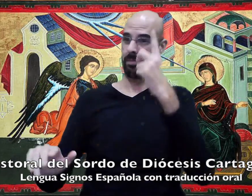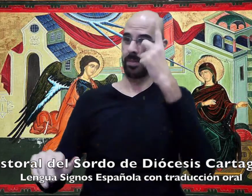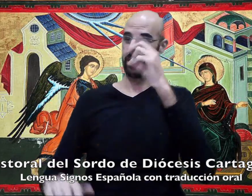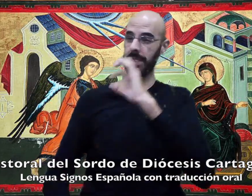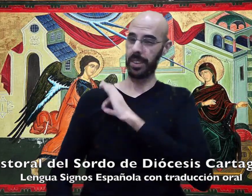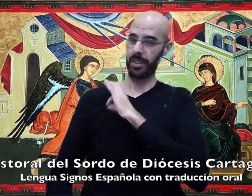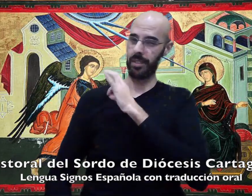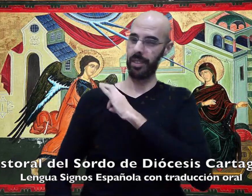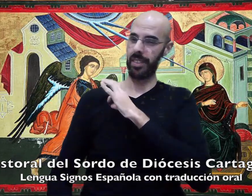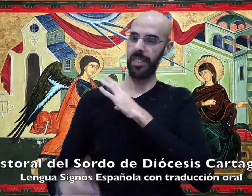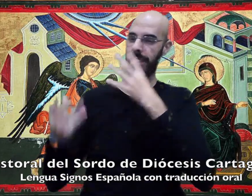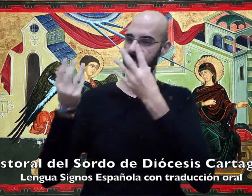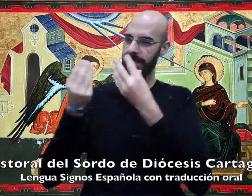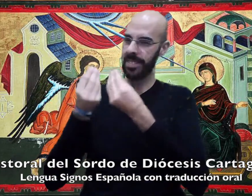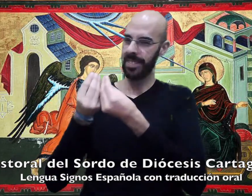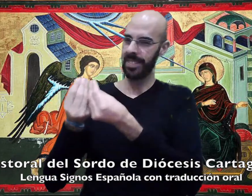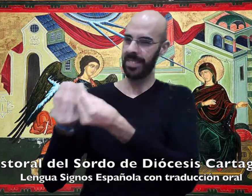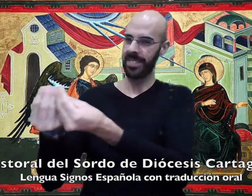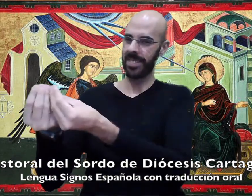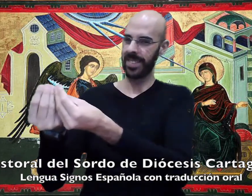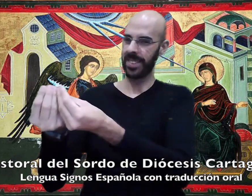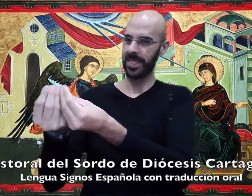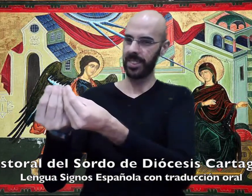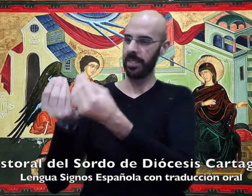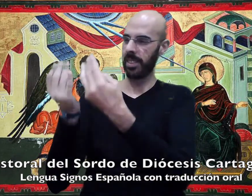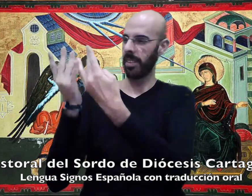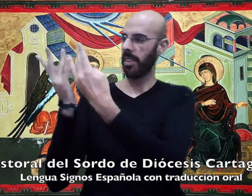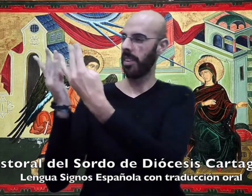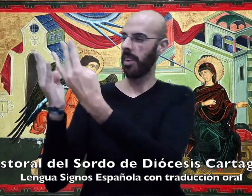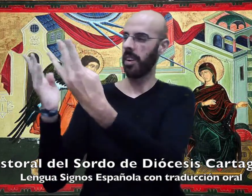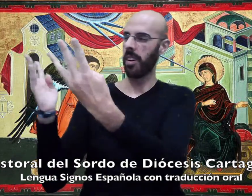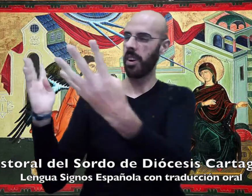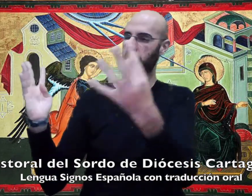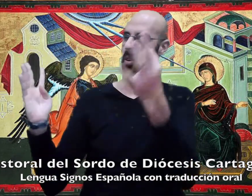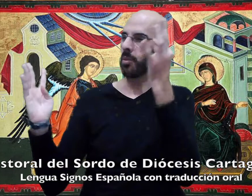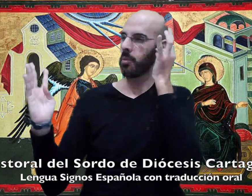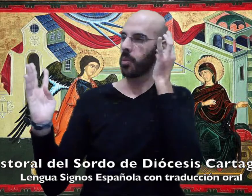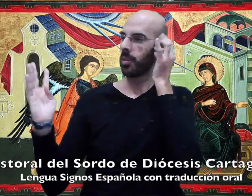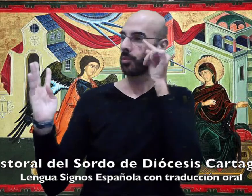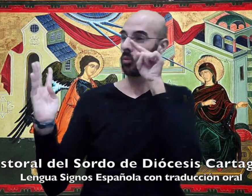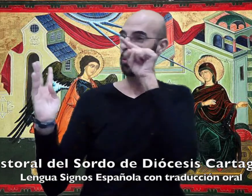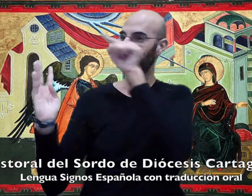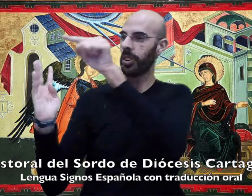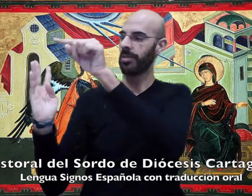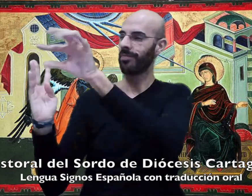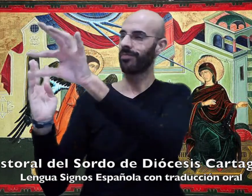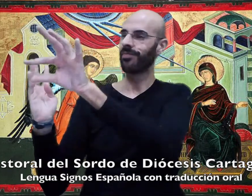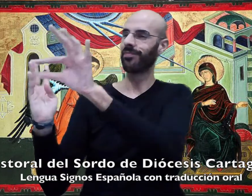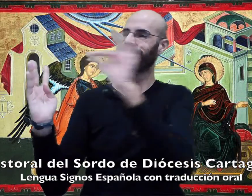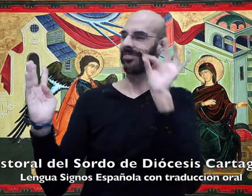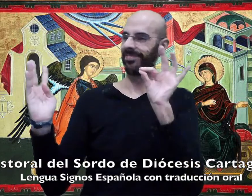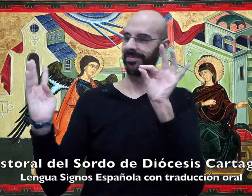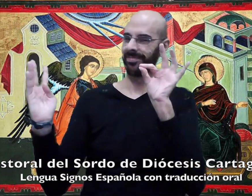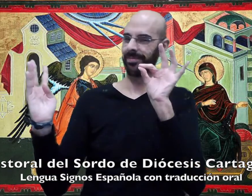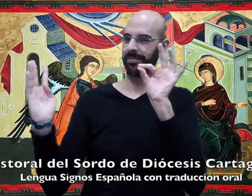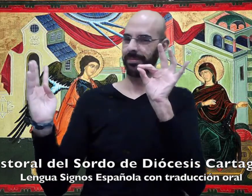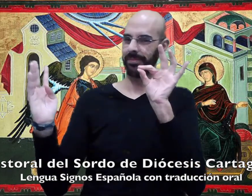el Señor está contigo. Bendita tú entre las mujeres.